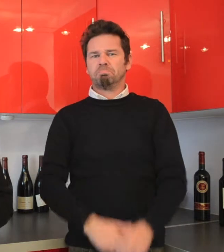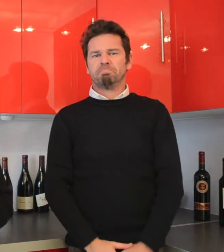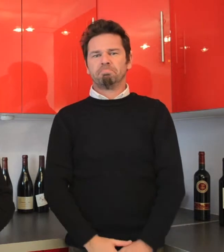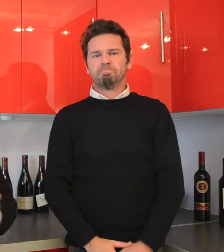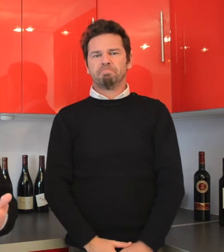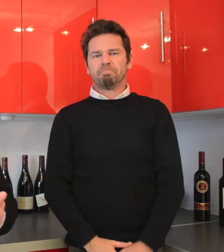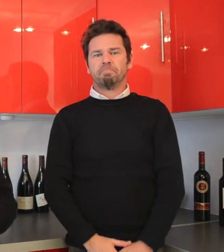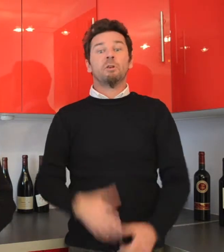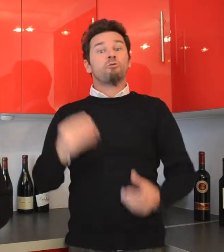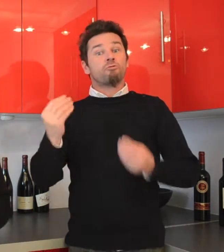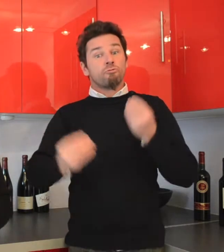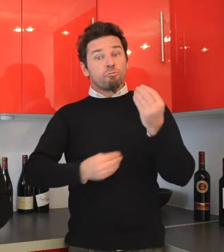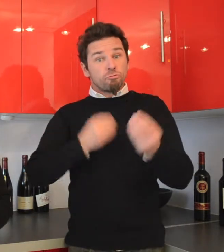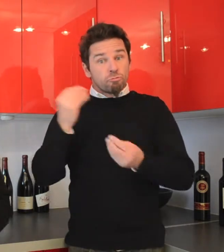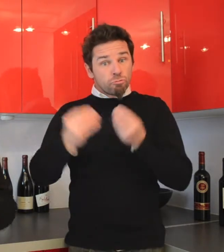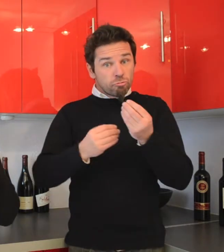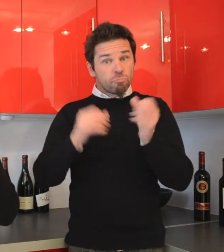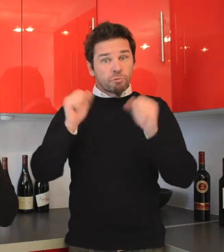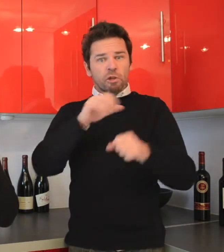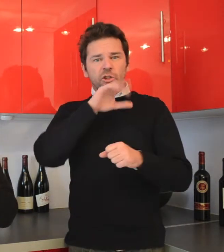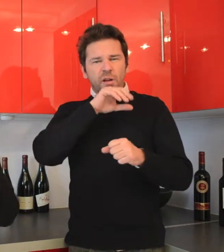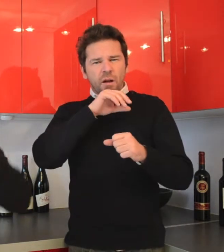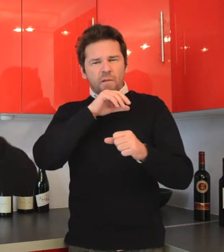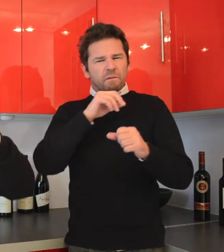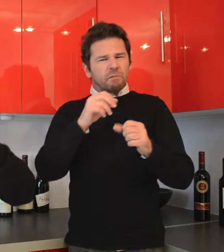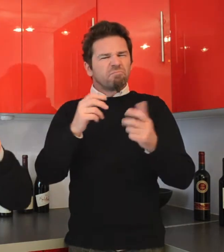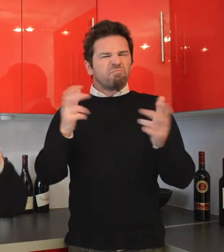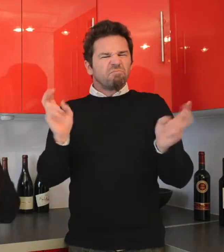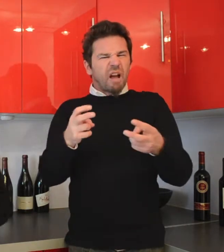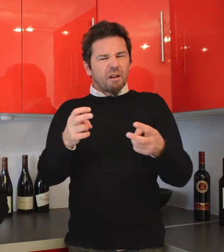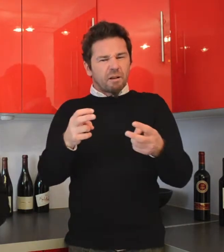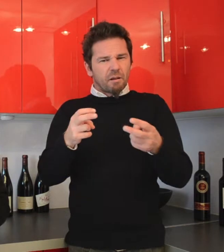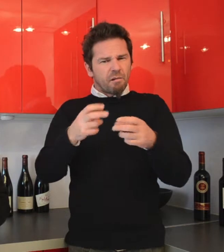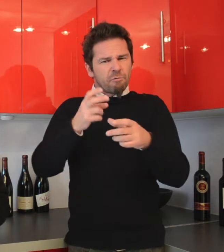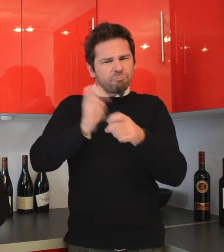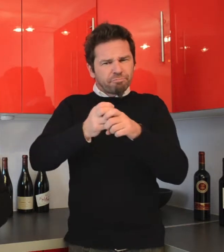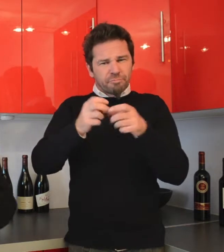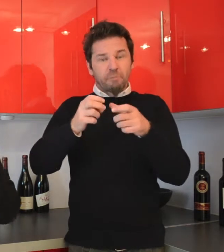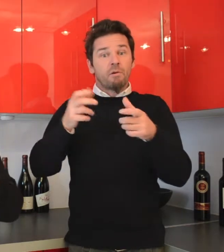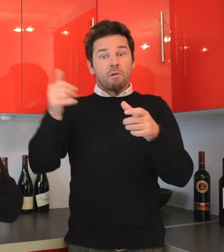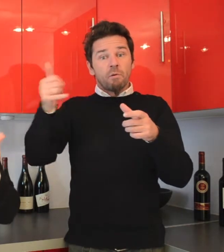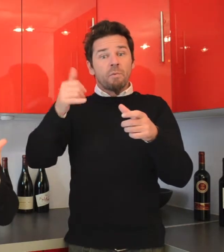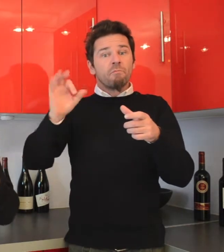Ou au contraire, avec un chèvre bien sec sur lequel on met un peu de huît d'olive, voire qu'on peut aussi